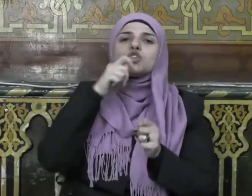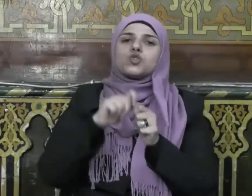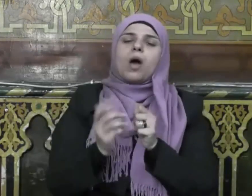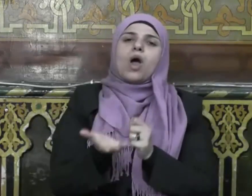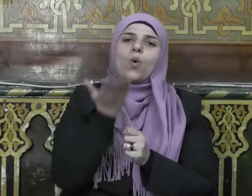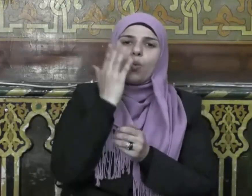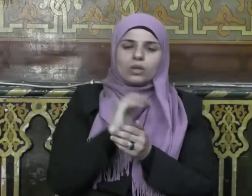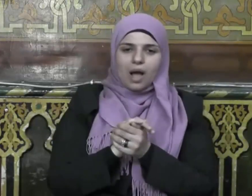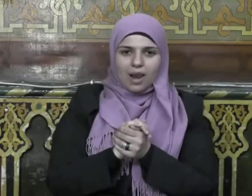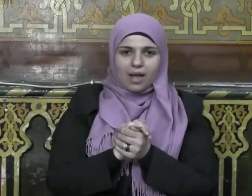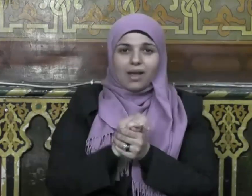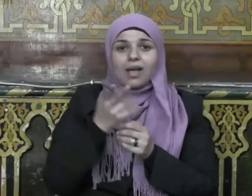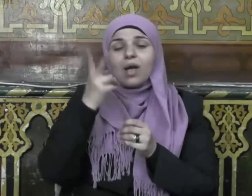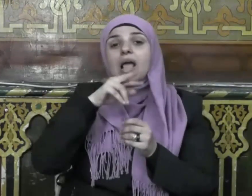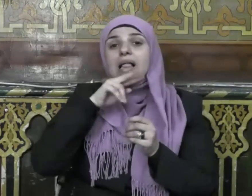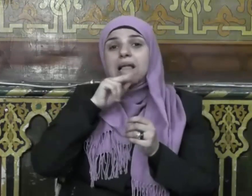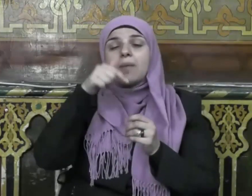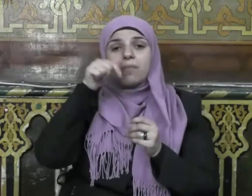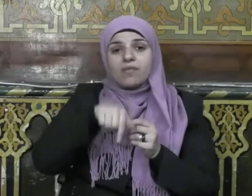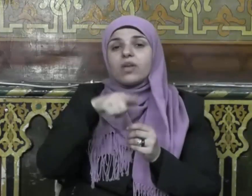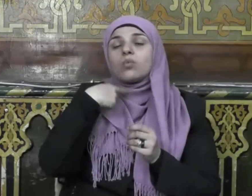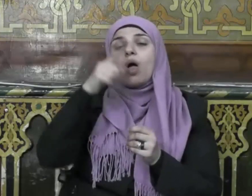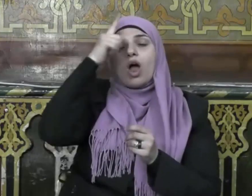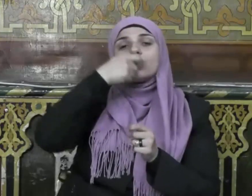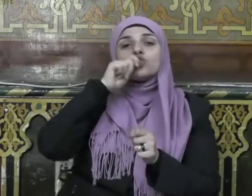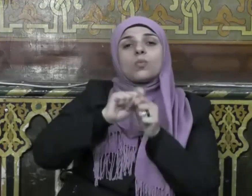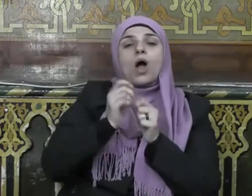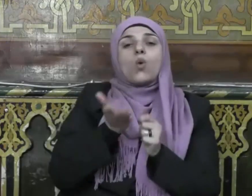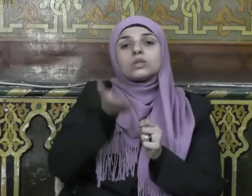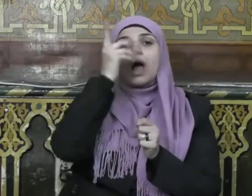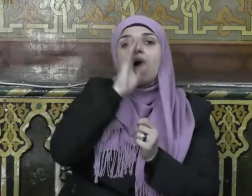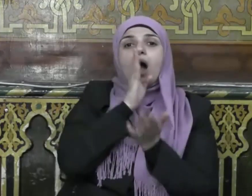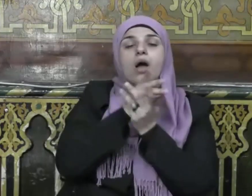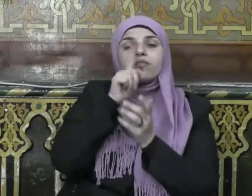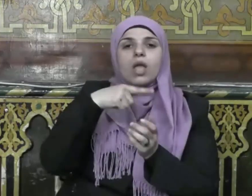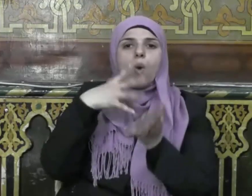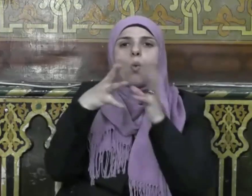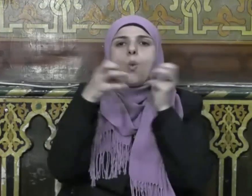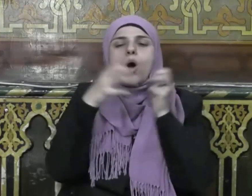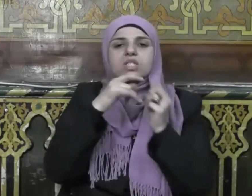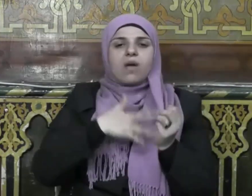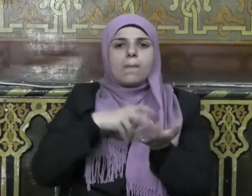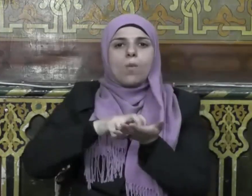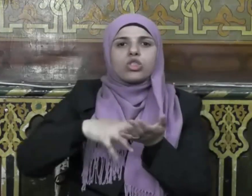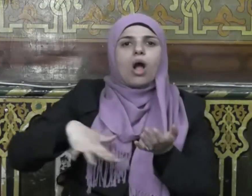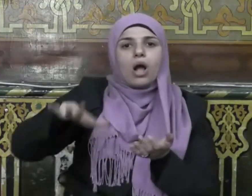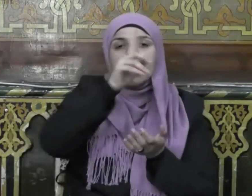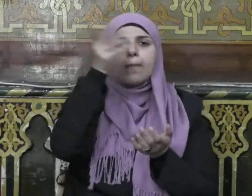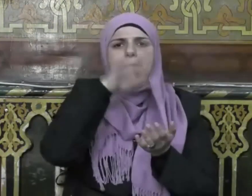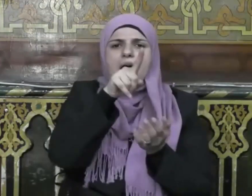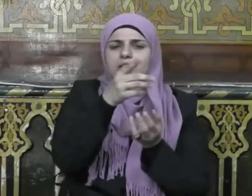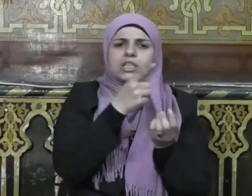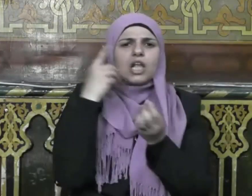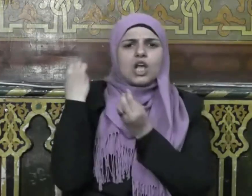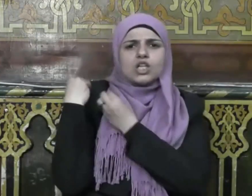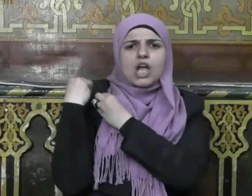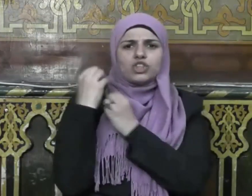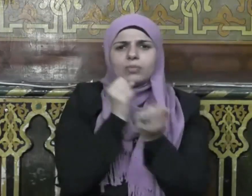وحينما تحدث الحق سبحانه وتعالى عن وصف المتقين وعن جزائهم قال إن